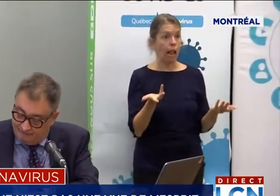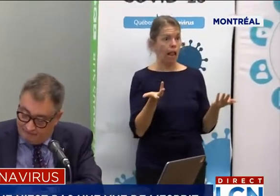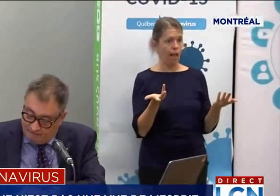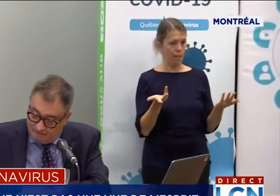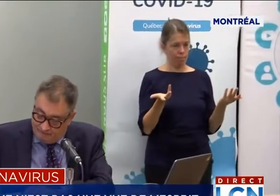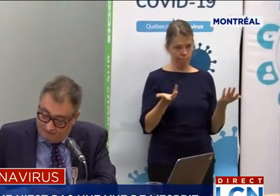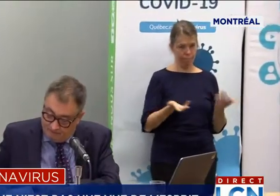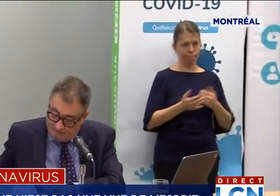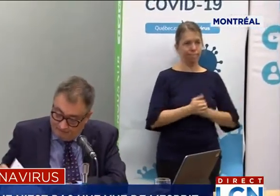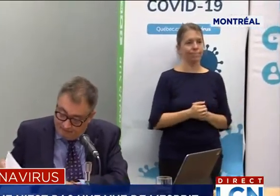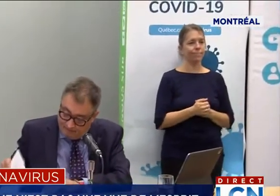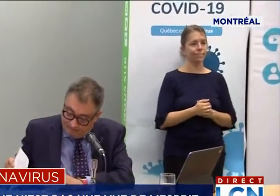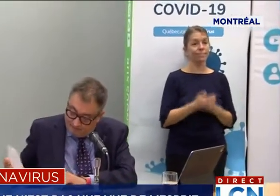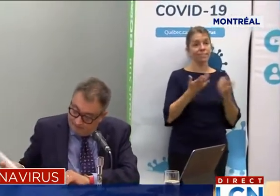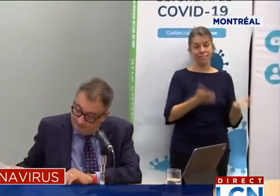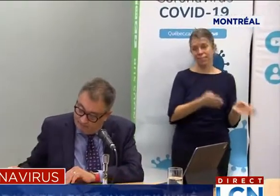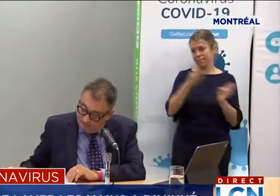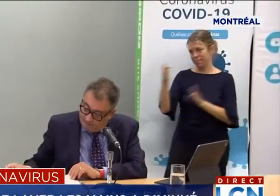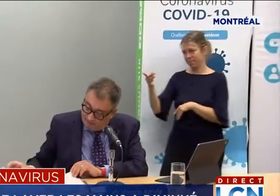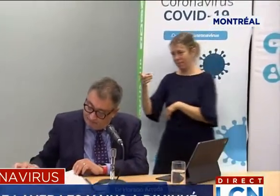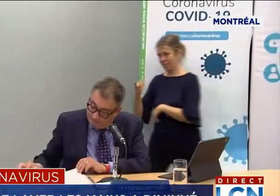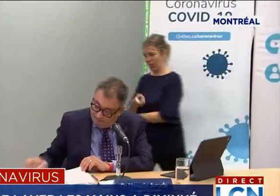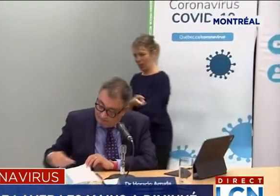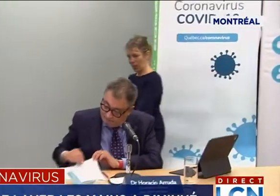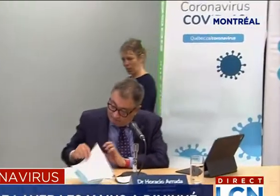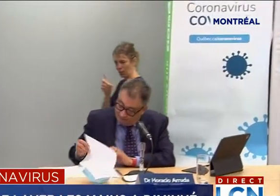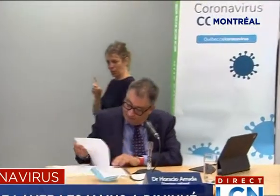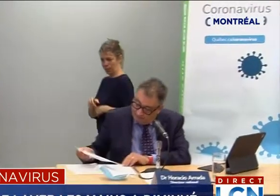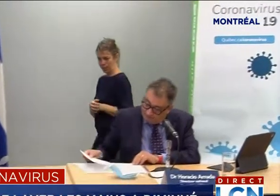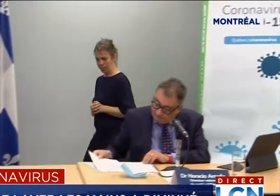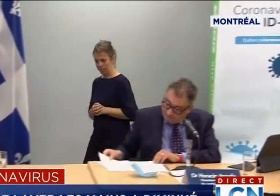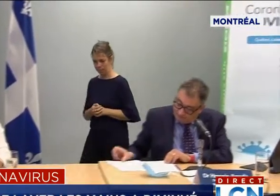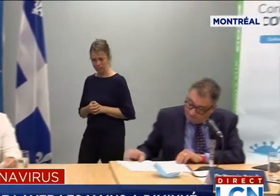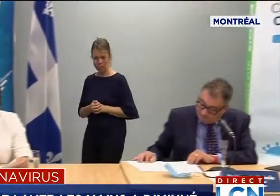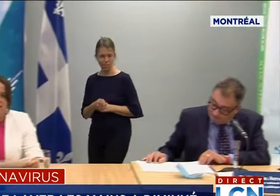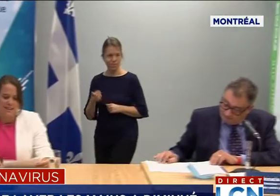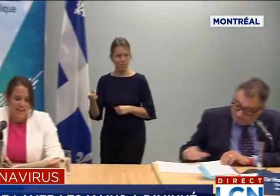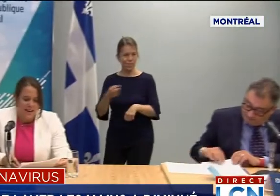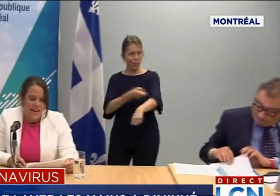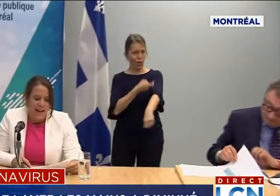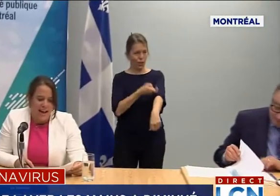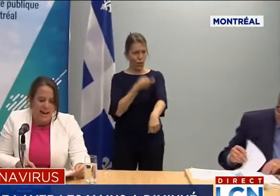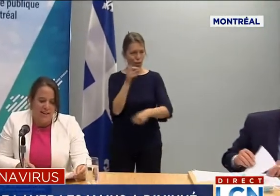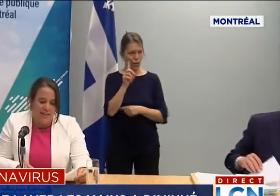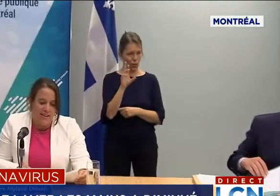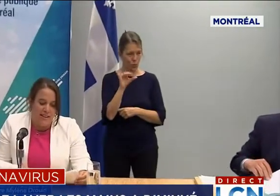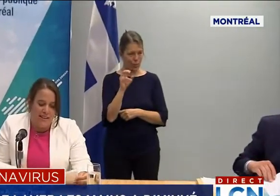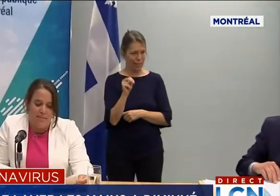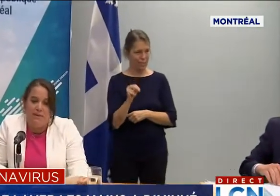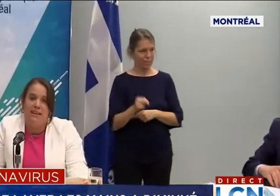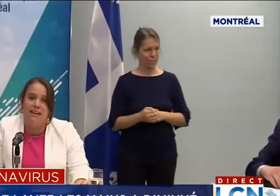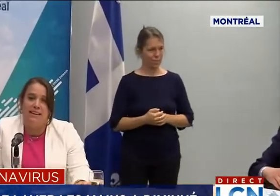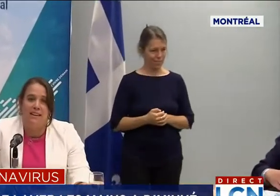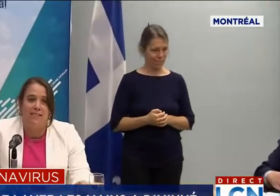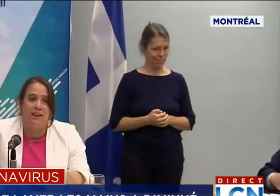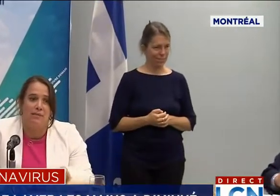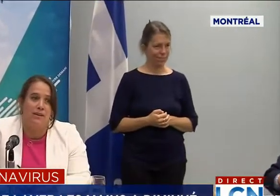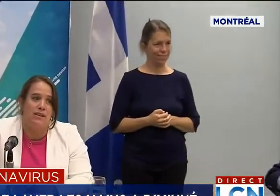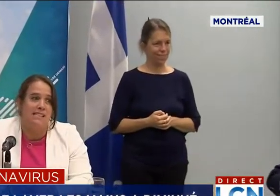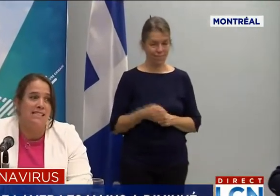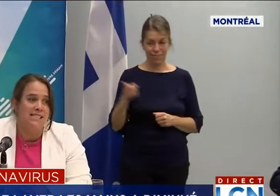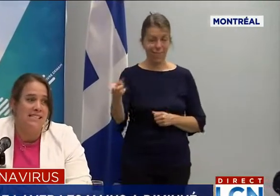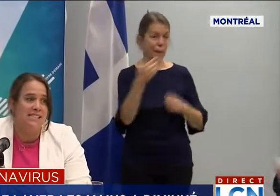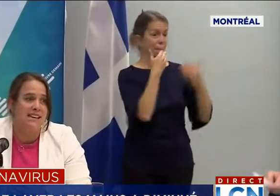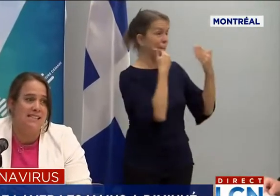Madame Bélanger, docteur Arruda, merci d'être ici à la direction régionale de la santé publique. Alors, l'étape bilan est